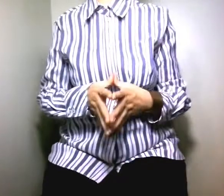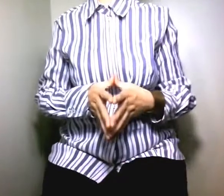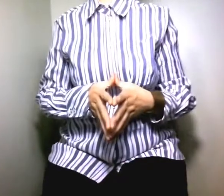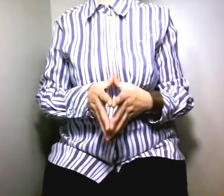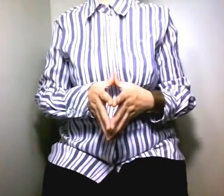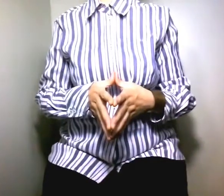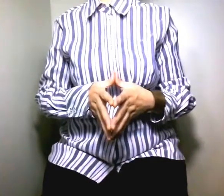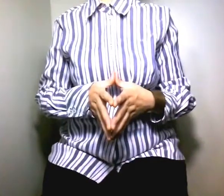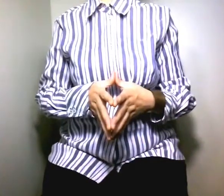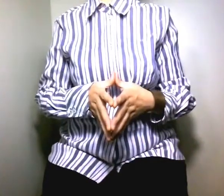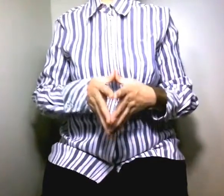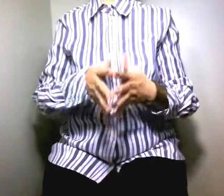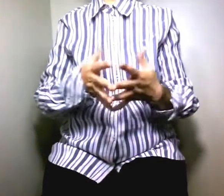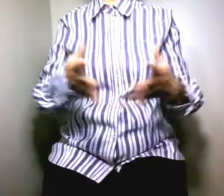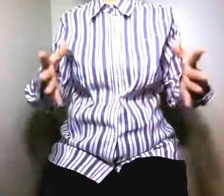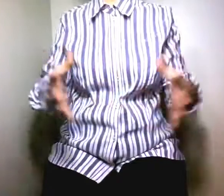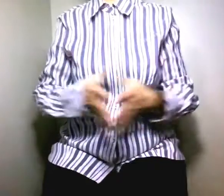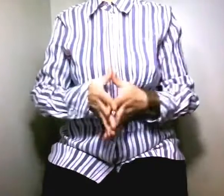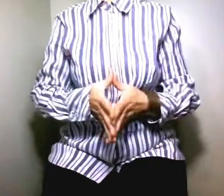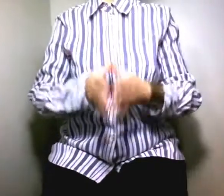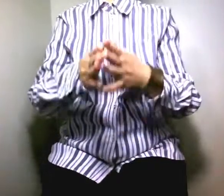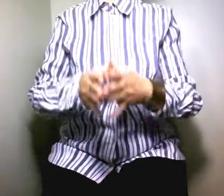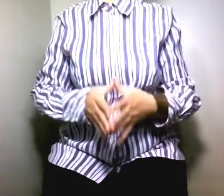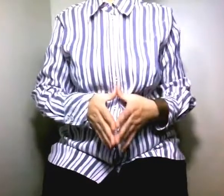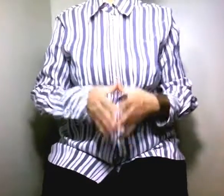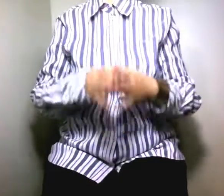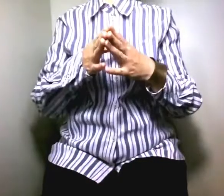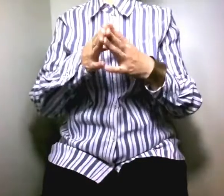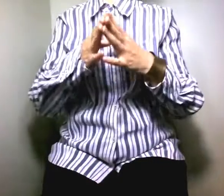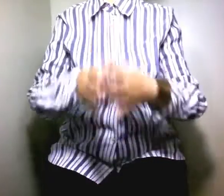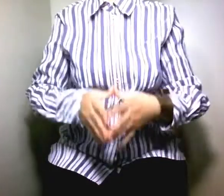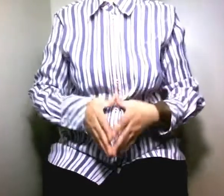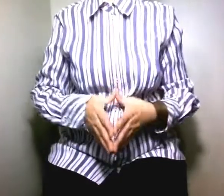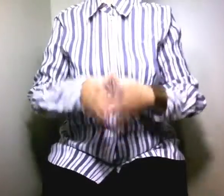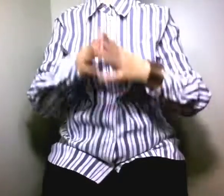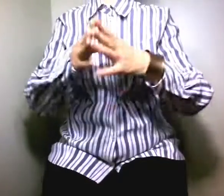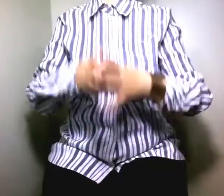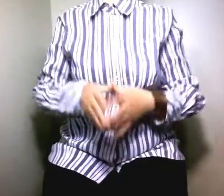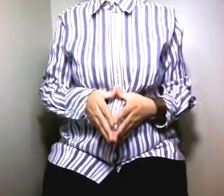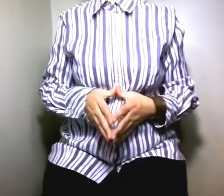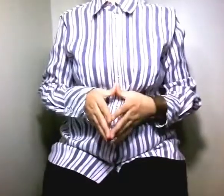الرأي والله يا أخي لا أدري سوف أتكلم ببعض الدرجة المغربية حتى